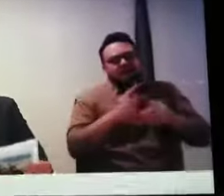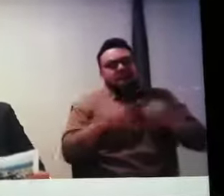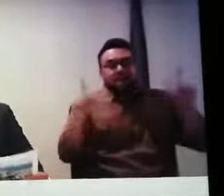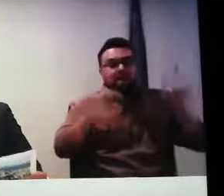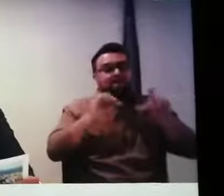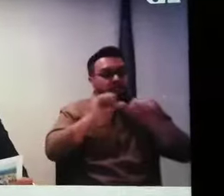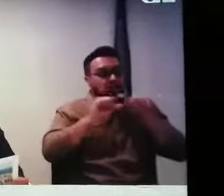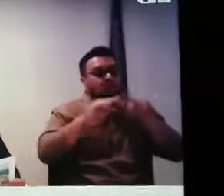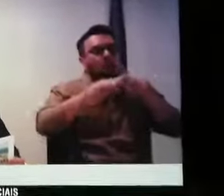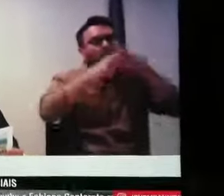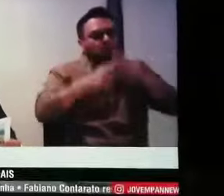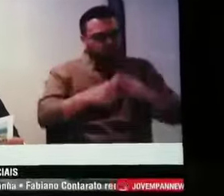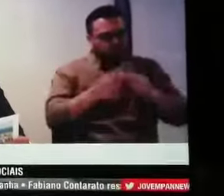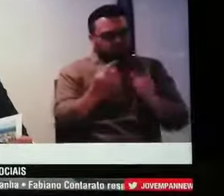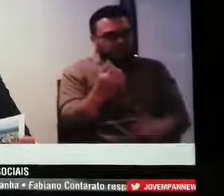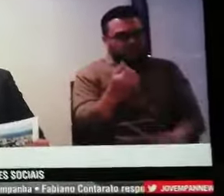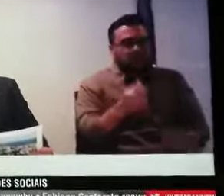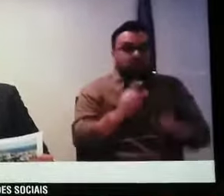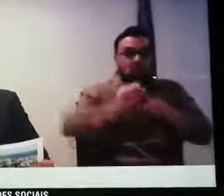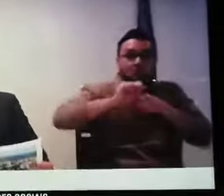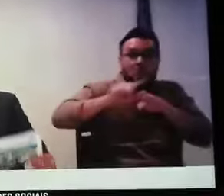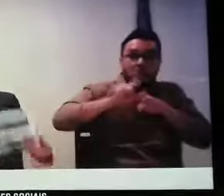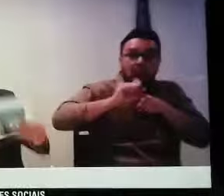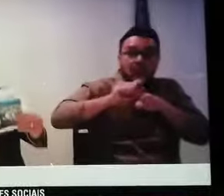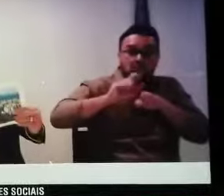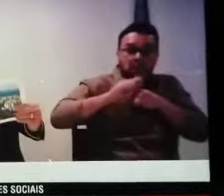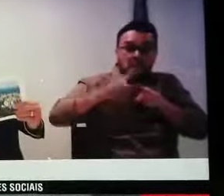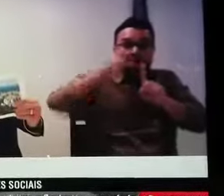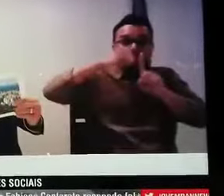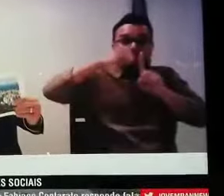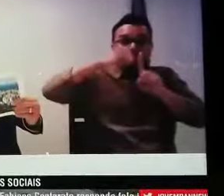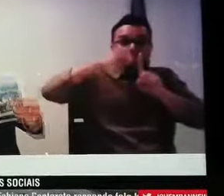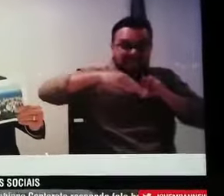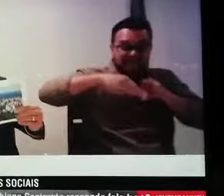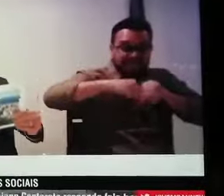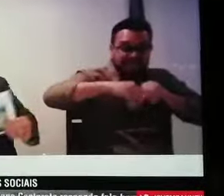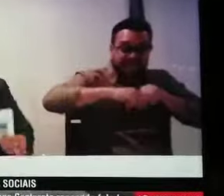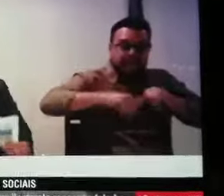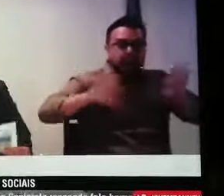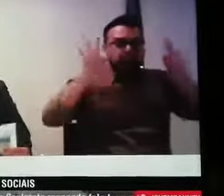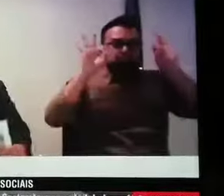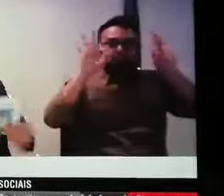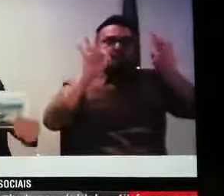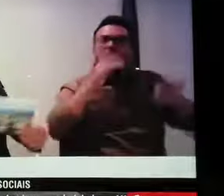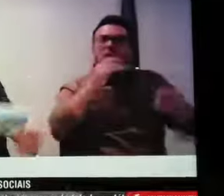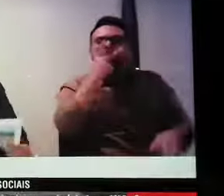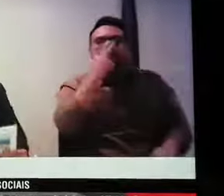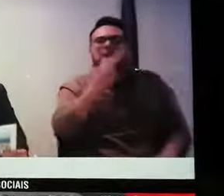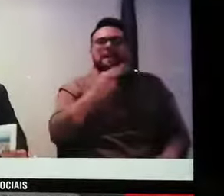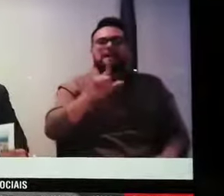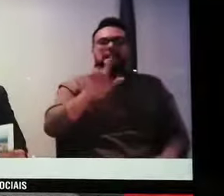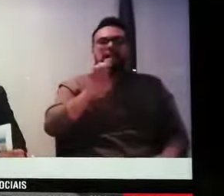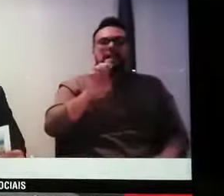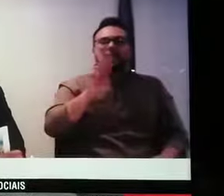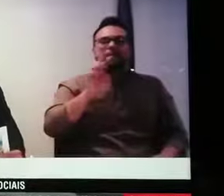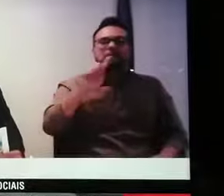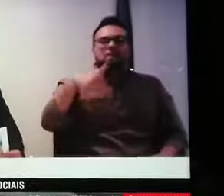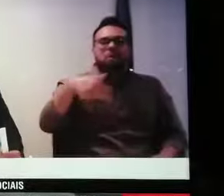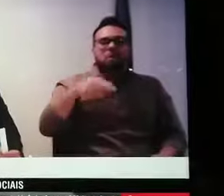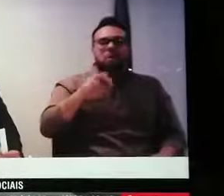corrigir o preço. O aluguel mensal do terreno, aqui o terreno nobre, como se fosse, por exemplo, o Levão lá no Rio de Janeiro.